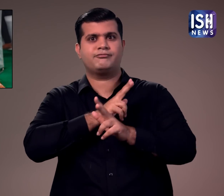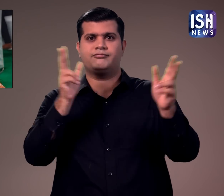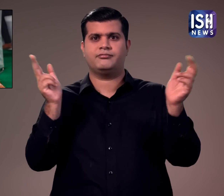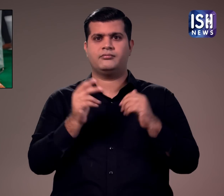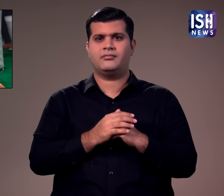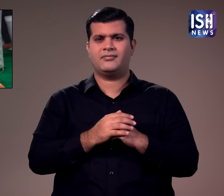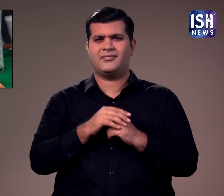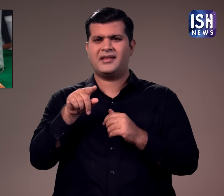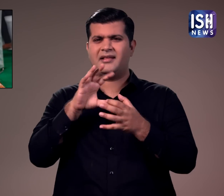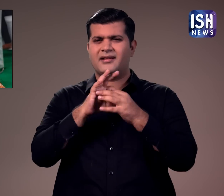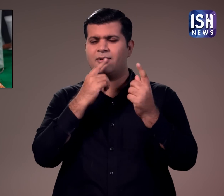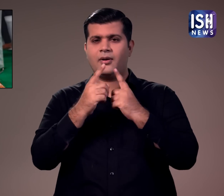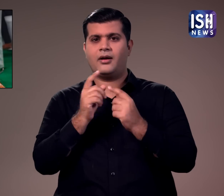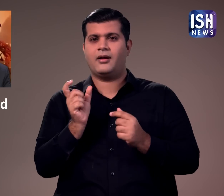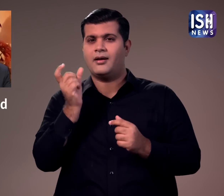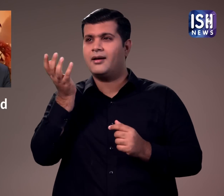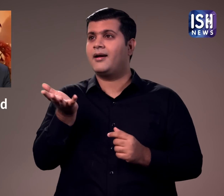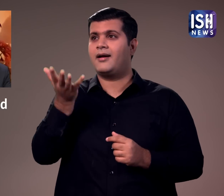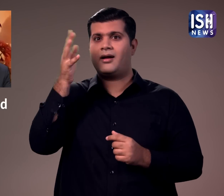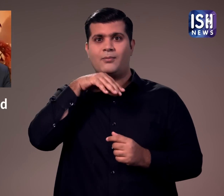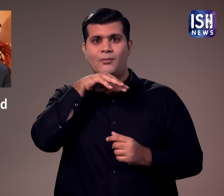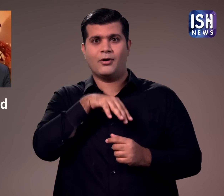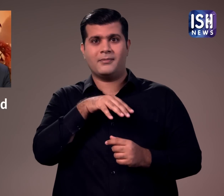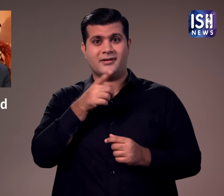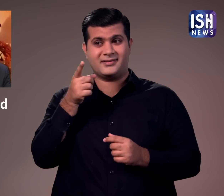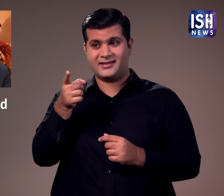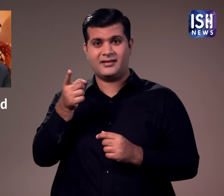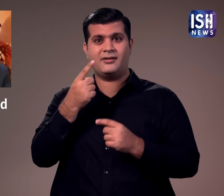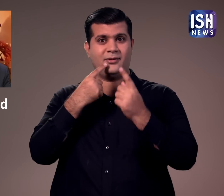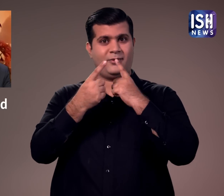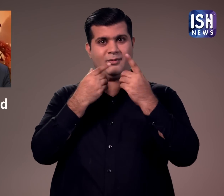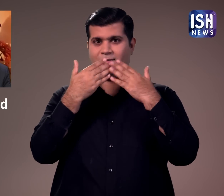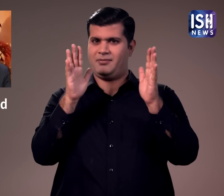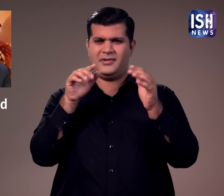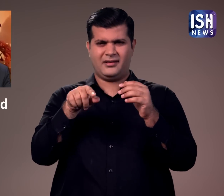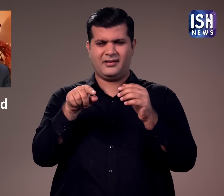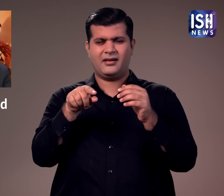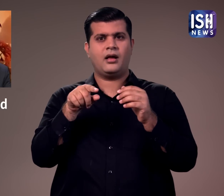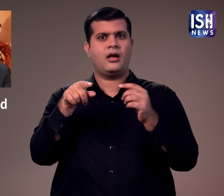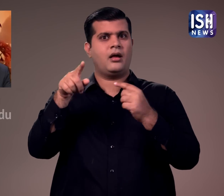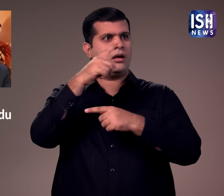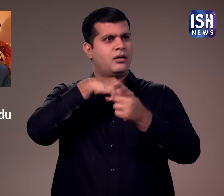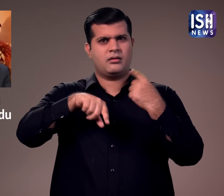की पैगंबर मोहमद पर अपमांजनक टिपनियों के लिए आलोचना की